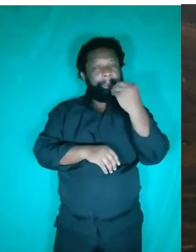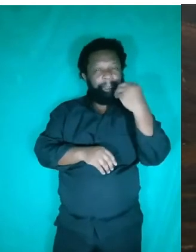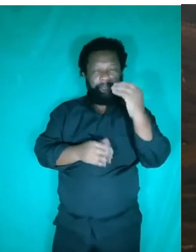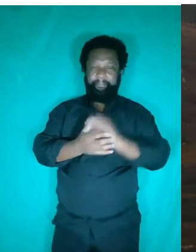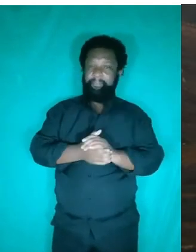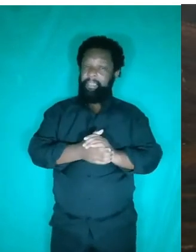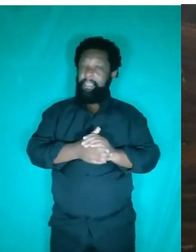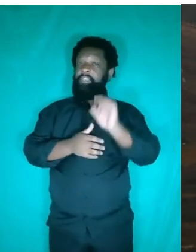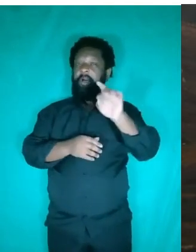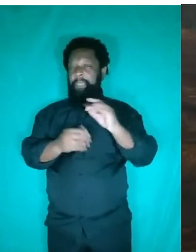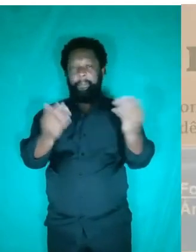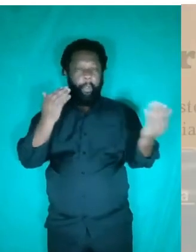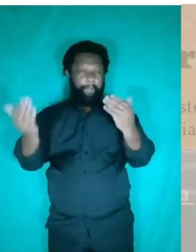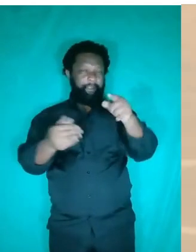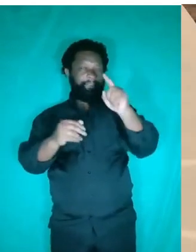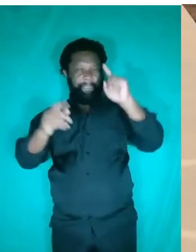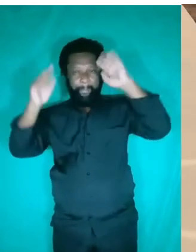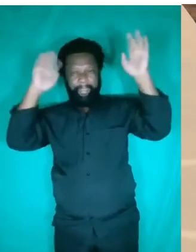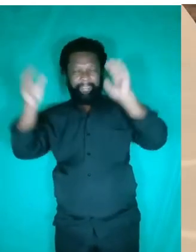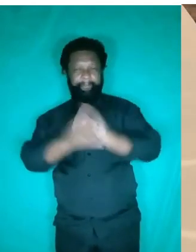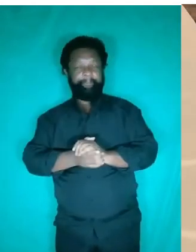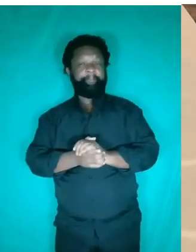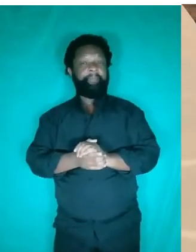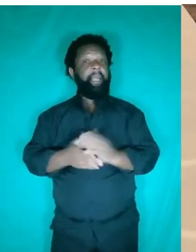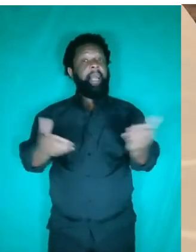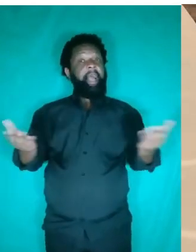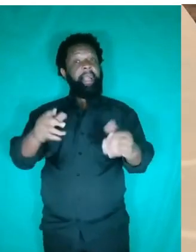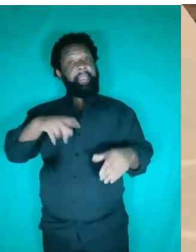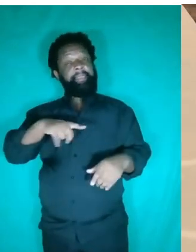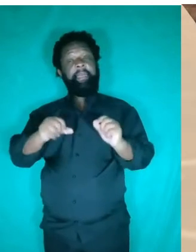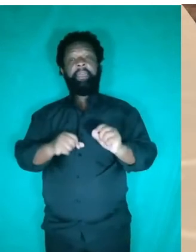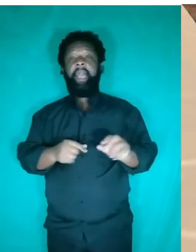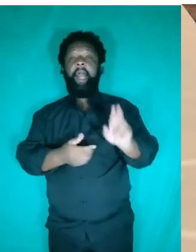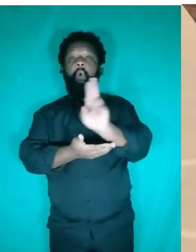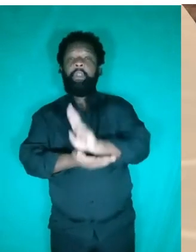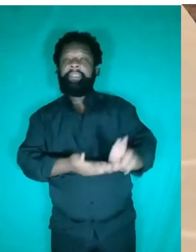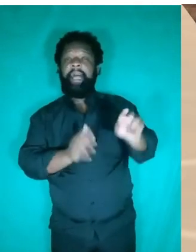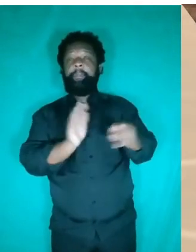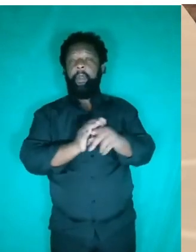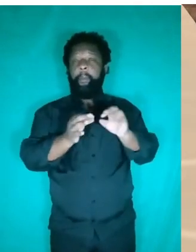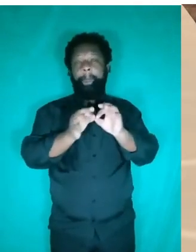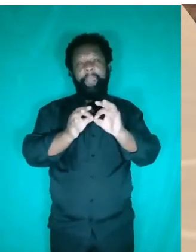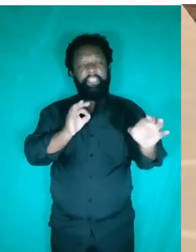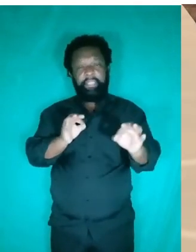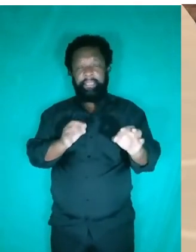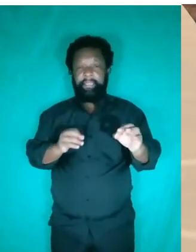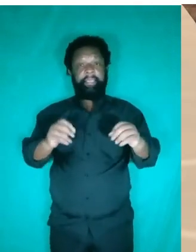para que vocês possam analisar. Aqui eu tenho as unidades de medida, como eu já falei. Tem uma outra